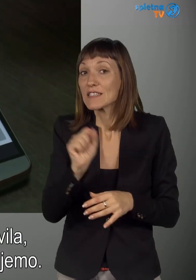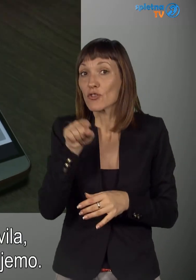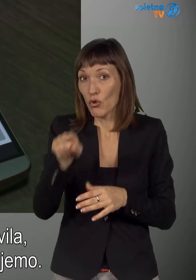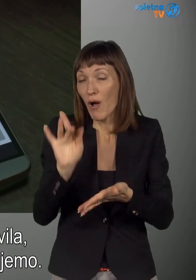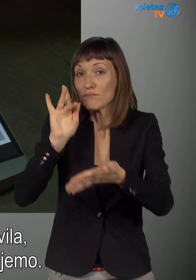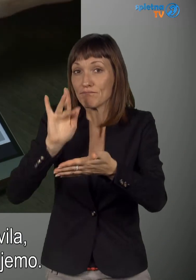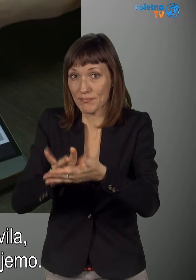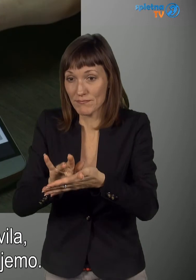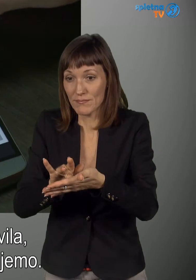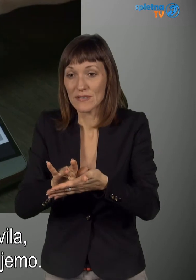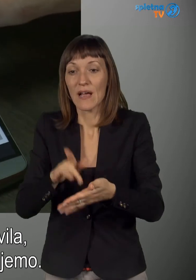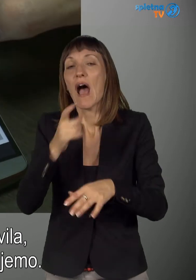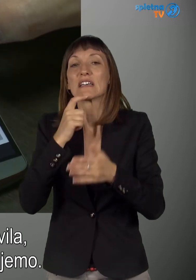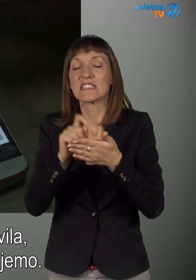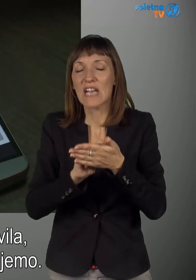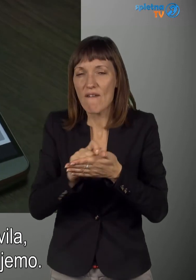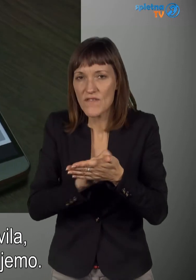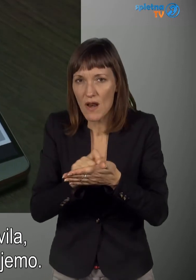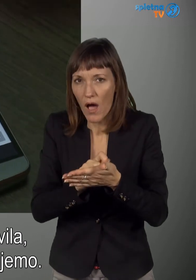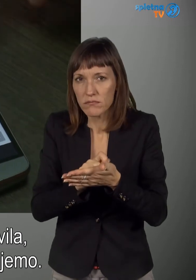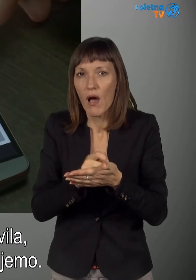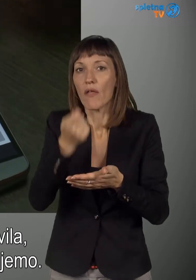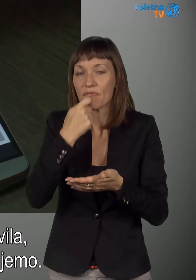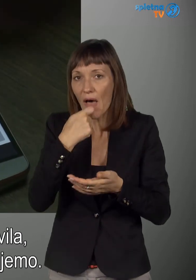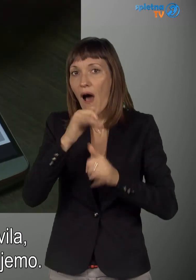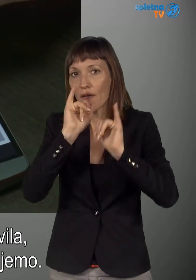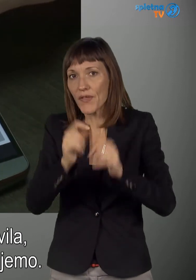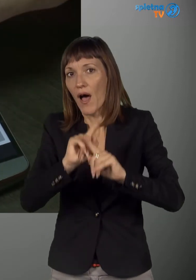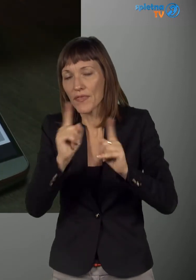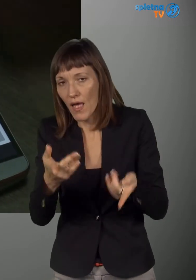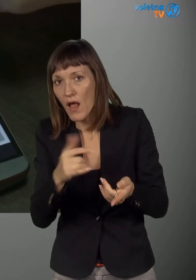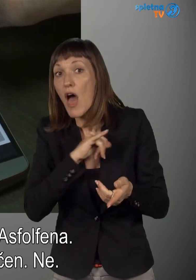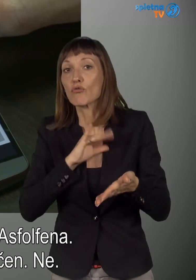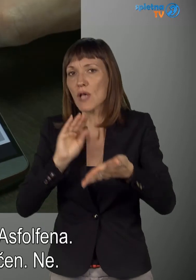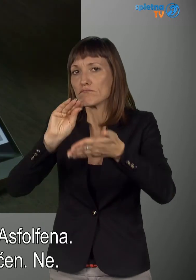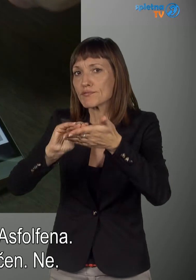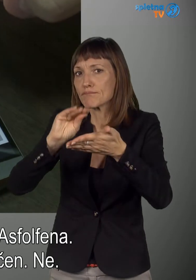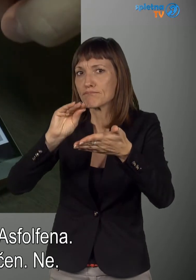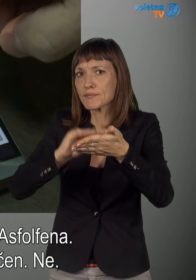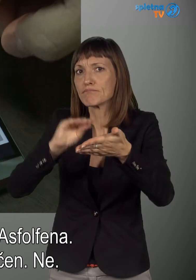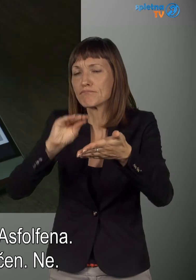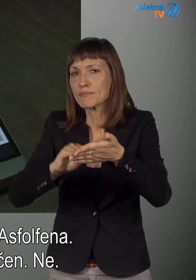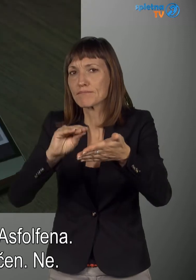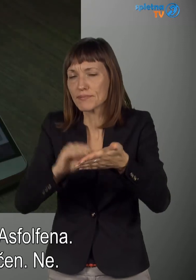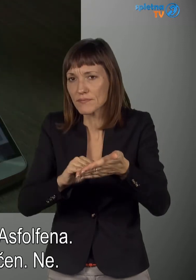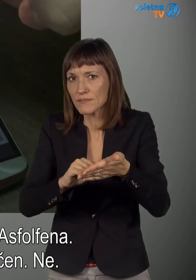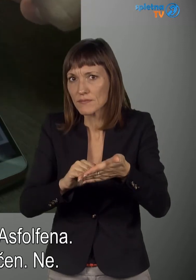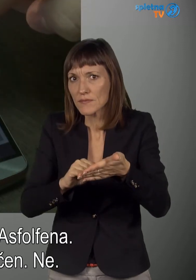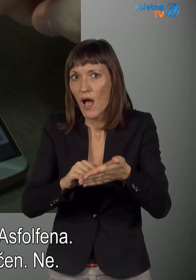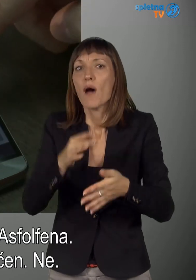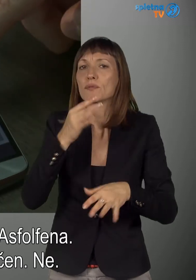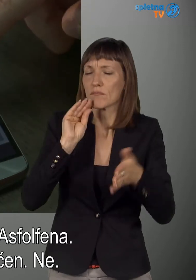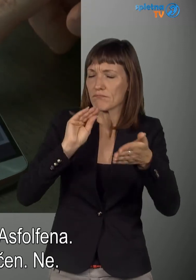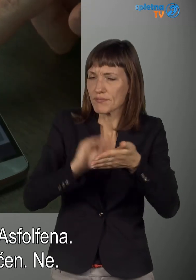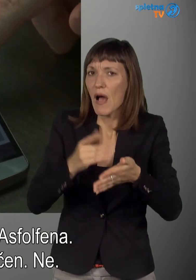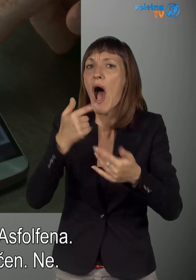zdravila, kakšna zdravila je, blamo, ne vem, lahko dodamo, ne vem, asfolfena. To vpraša,